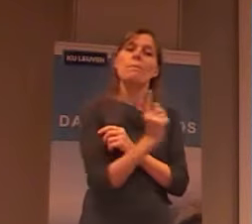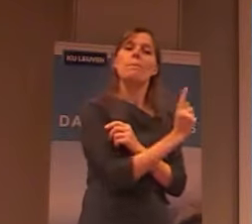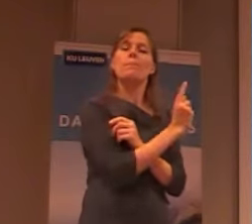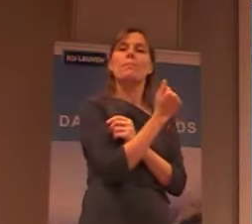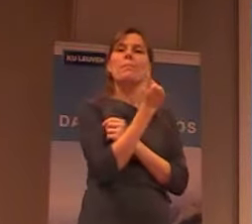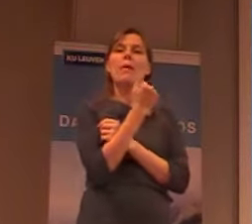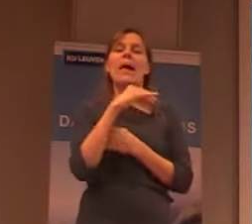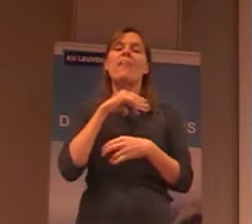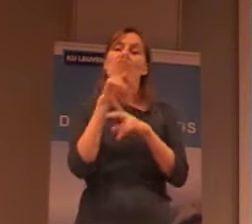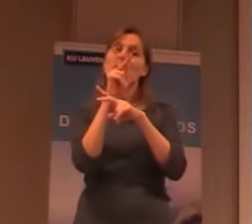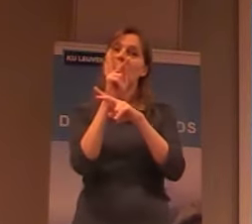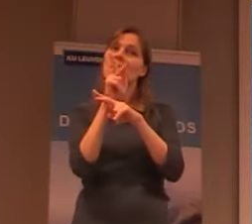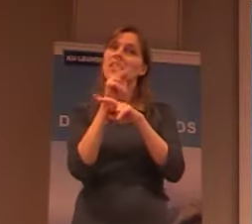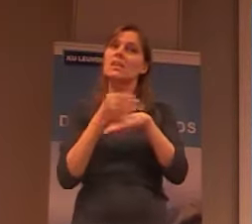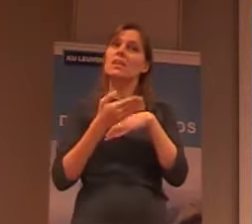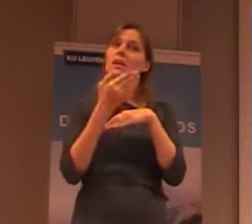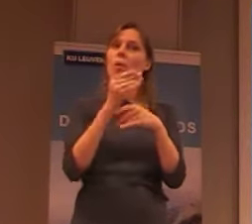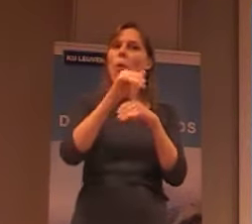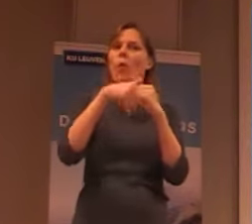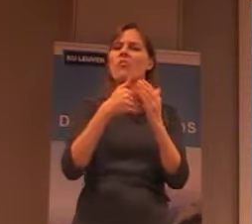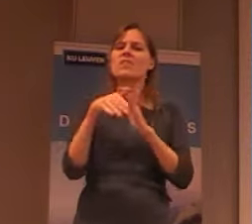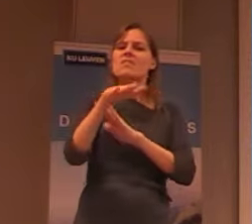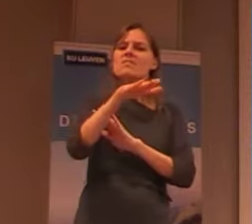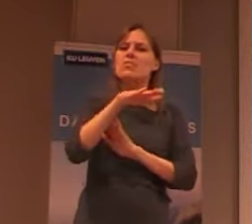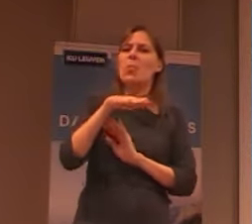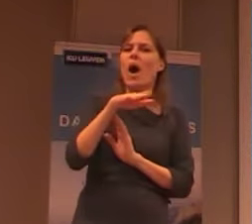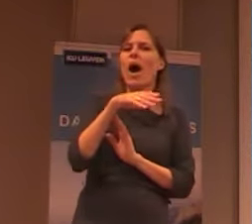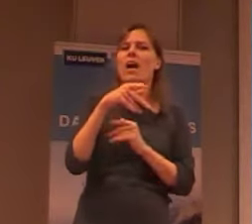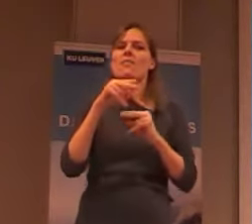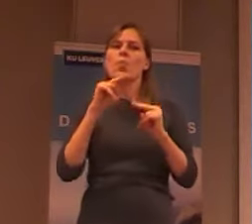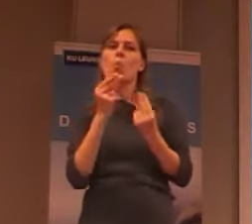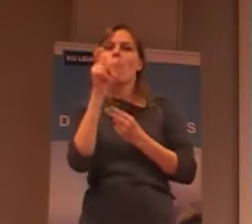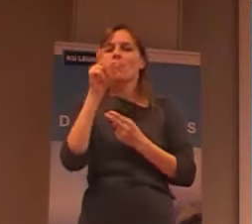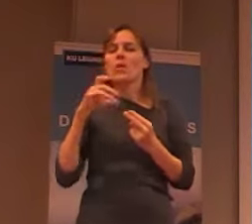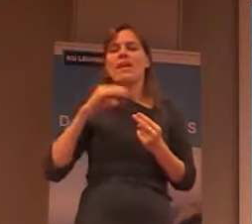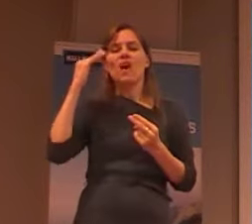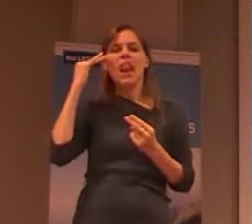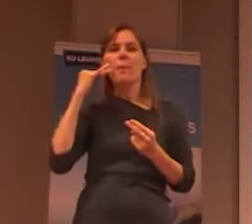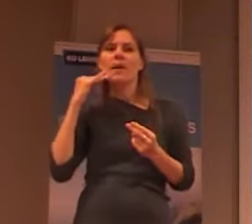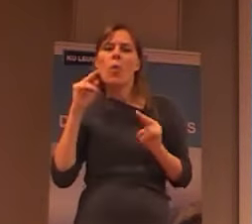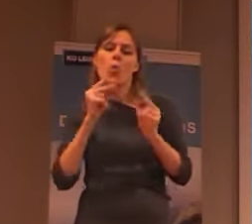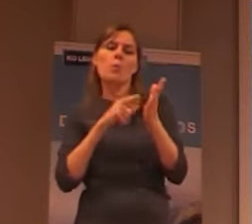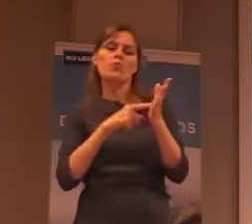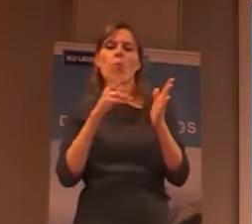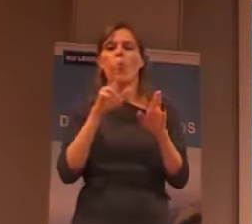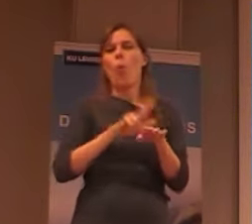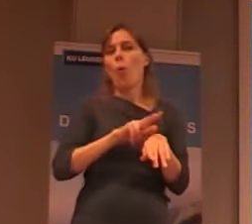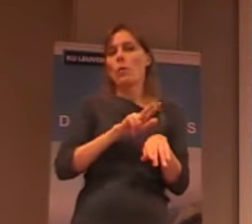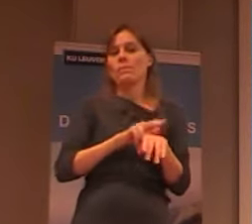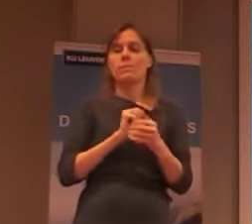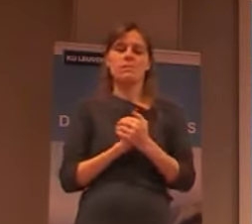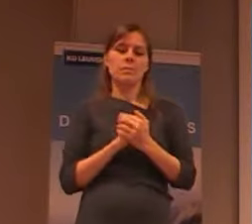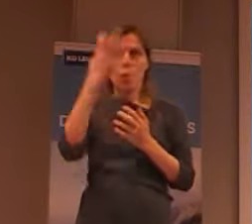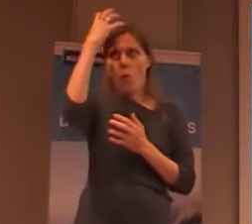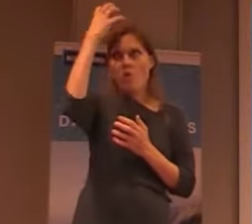hebben eigenlijk wel kritiek gegeven, op de condities, waar, waarin mensen met Lepra moeten wonen. Dus de overheid heeft dat